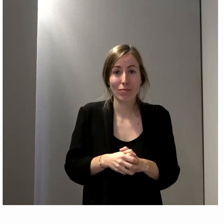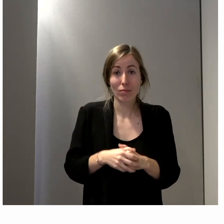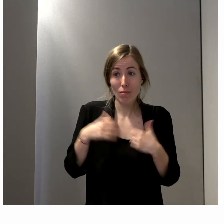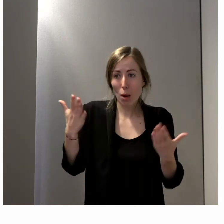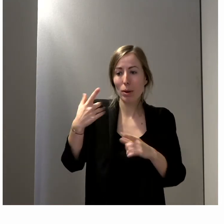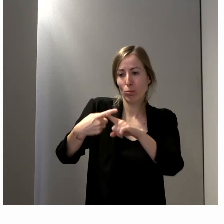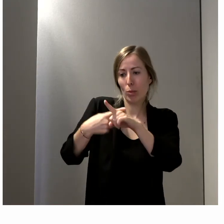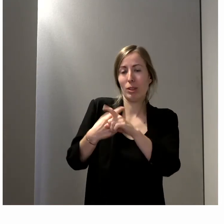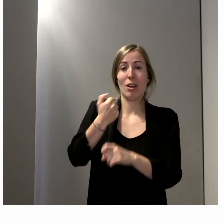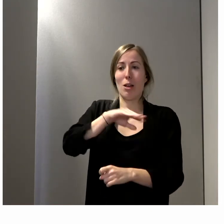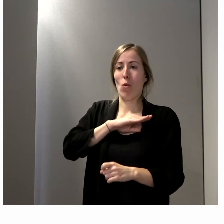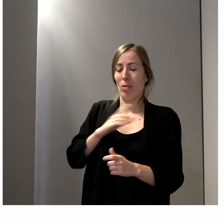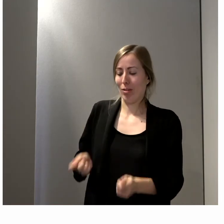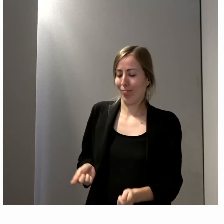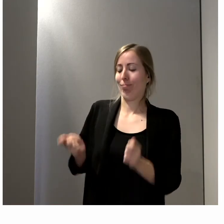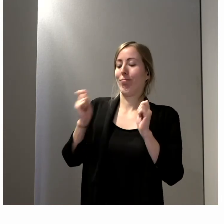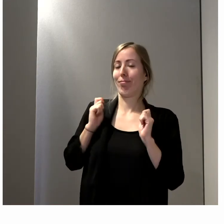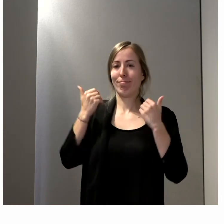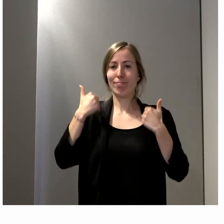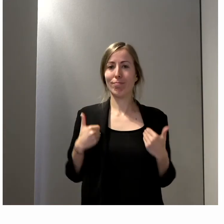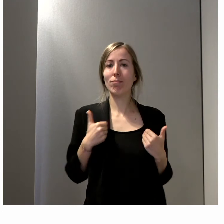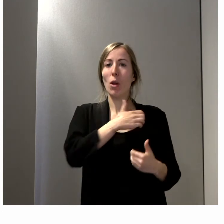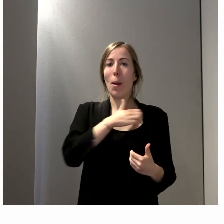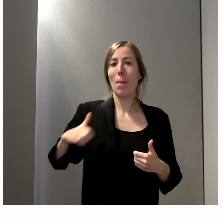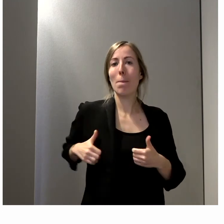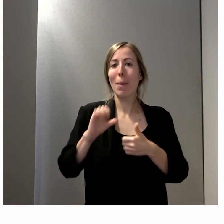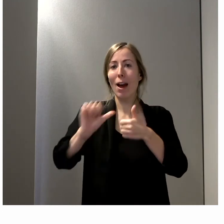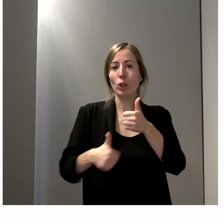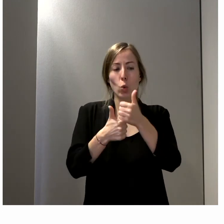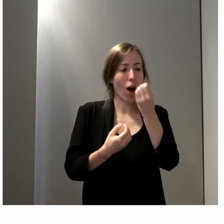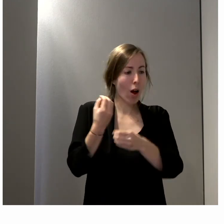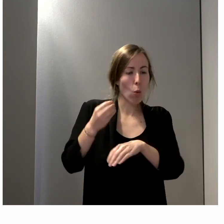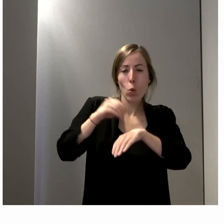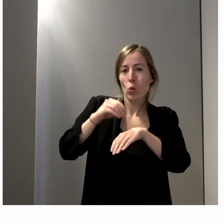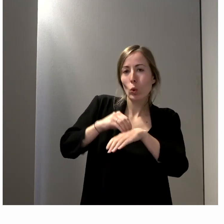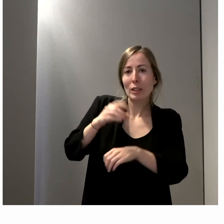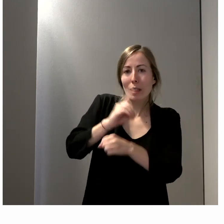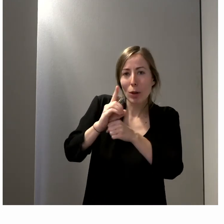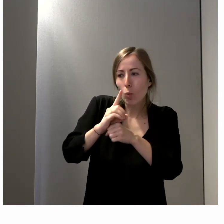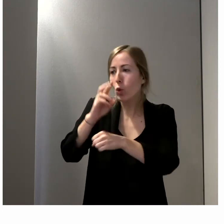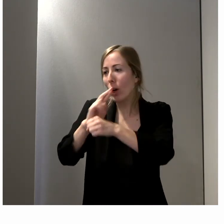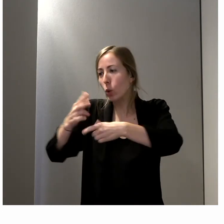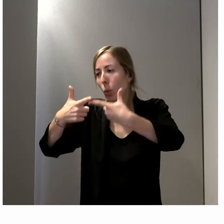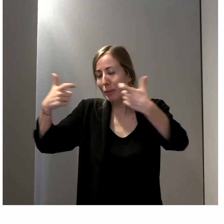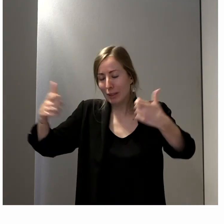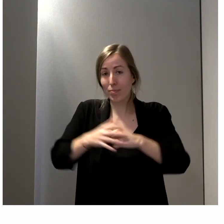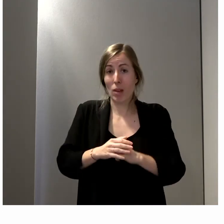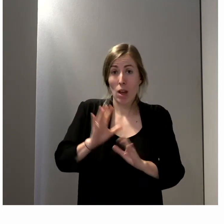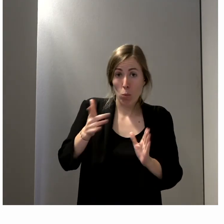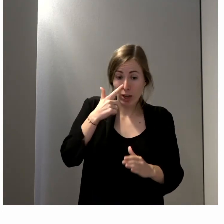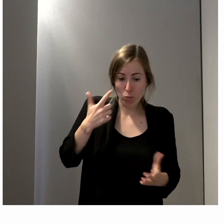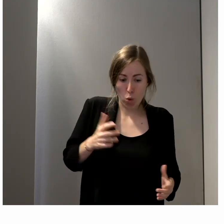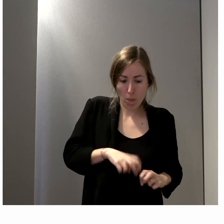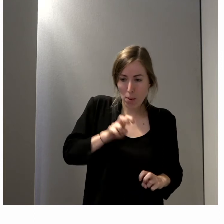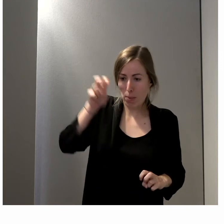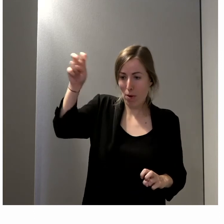des postes à responsabilité d'être nommé maire adjoint ou conseiller départementaux, régionaux. Peut-être faut-il un coup de pouce.